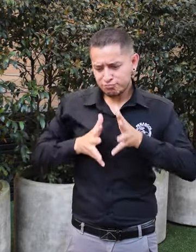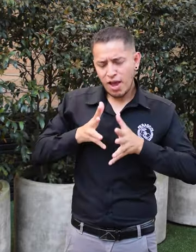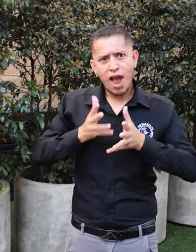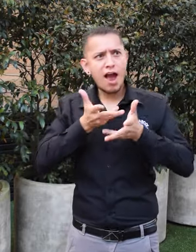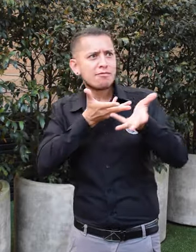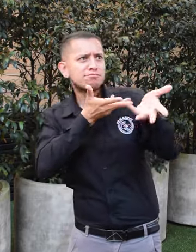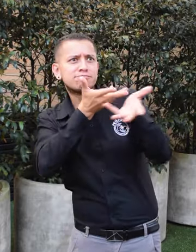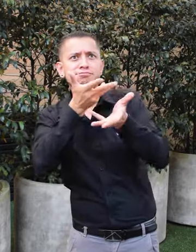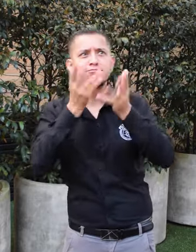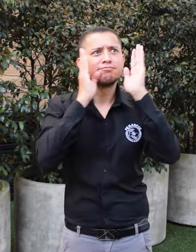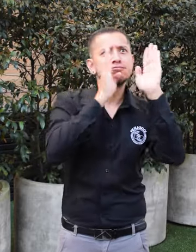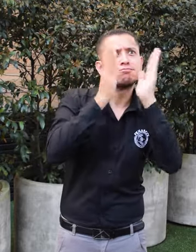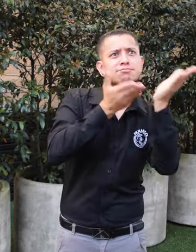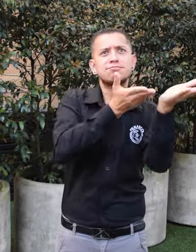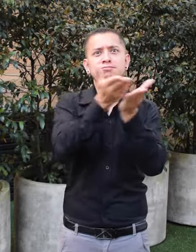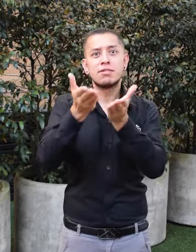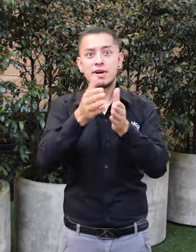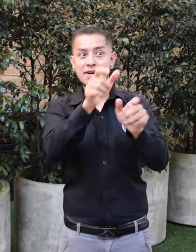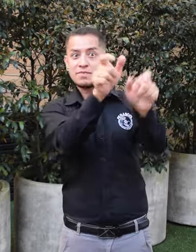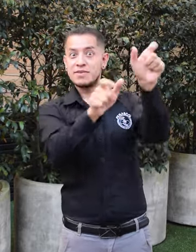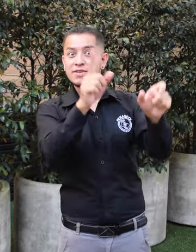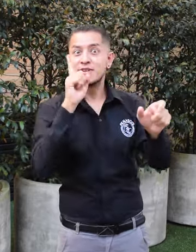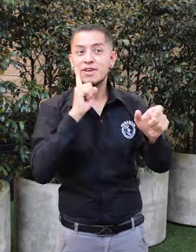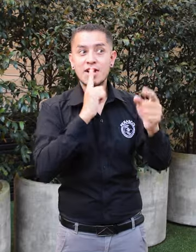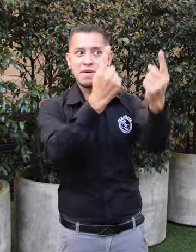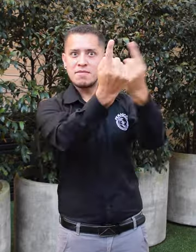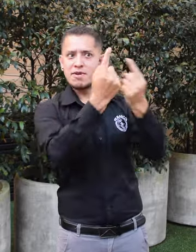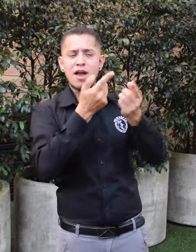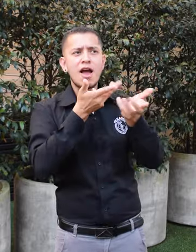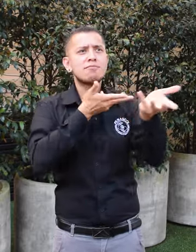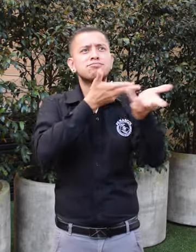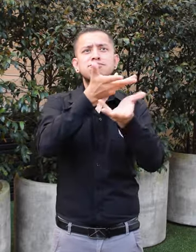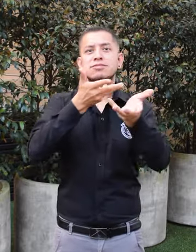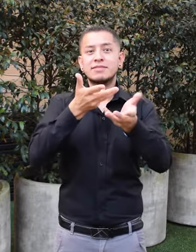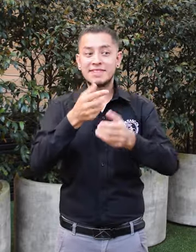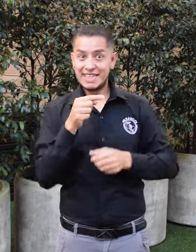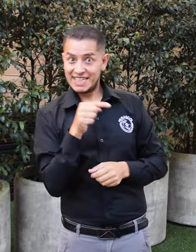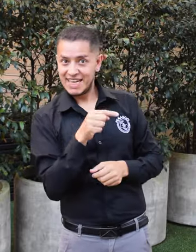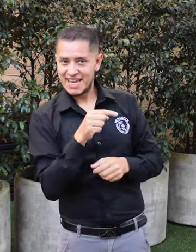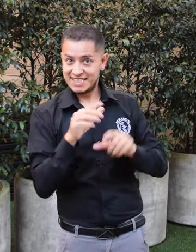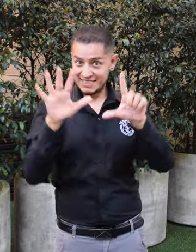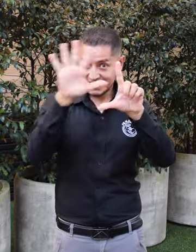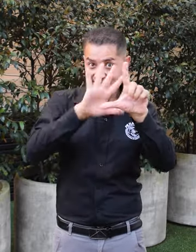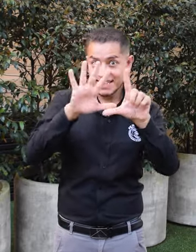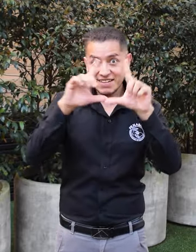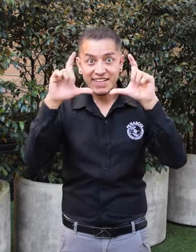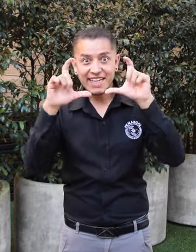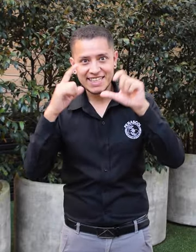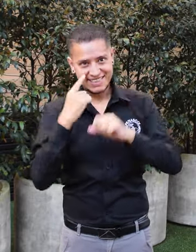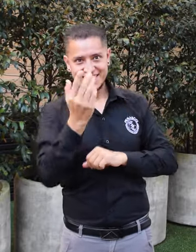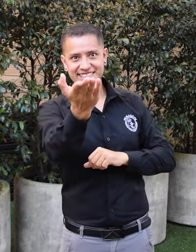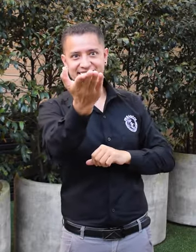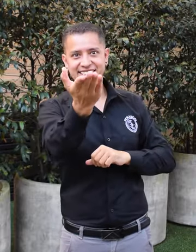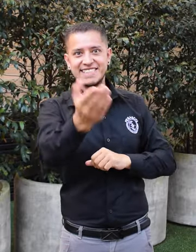atención al cliente dirigida a personas sordas. A continuación, les dejo algunas imágenes.